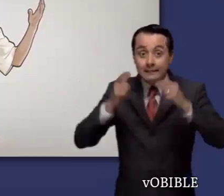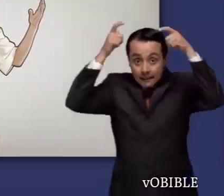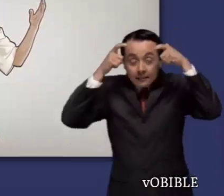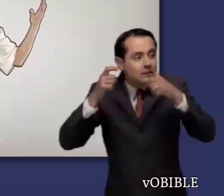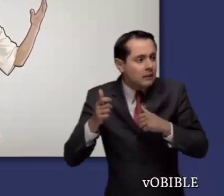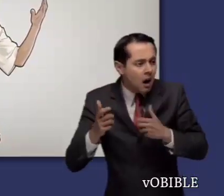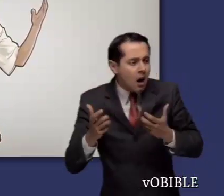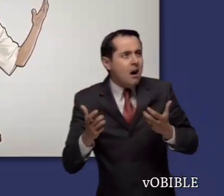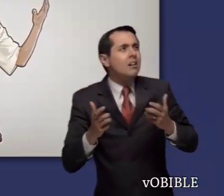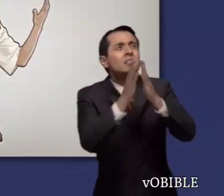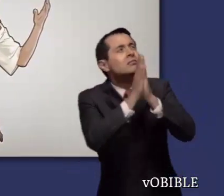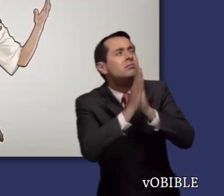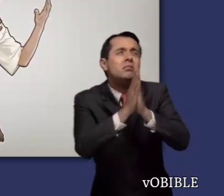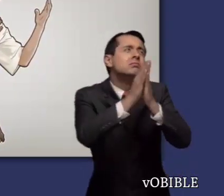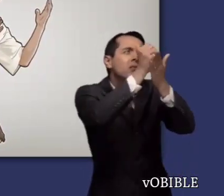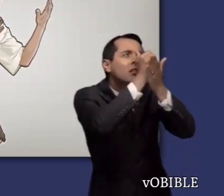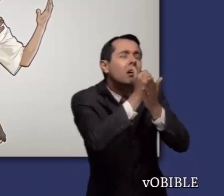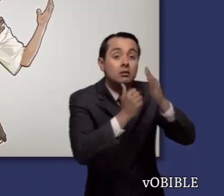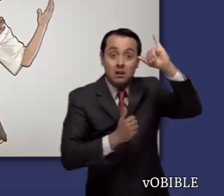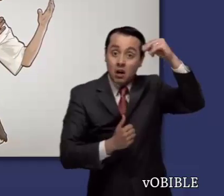Ezequías le pide a Jehová que lo salve.